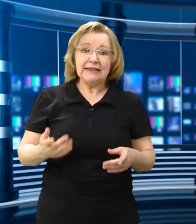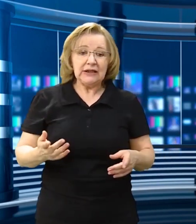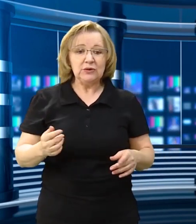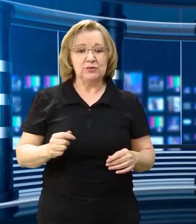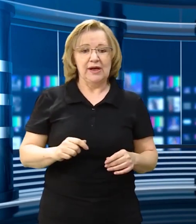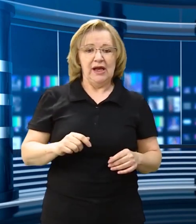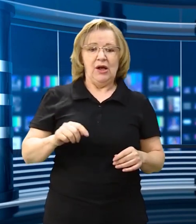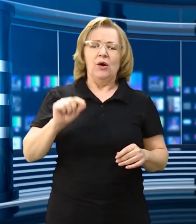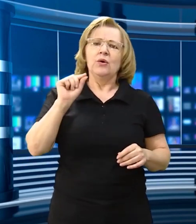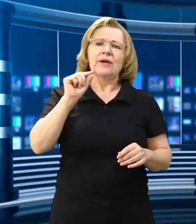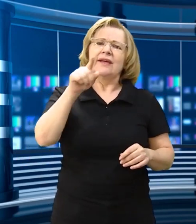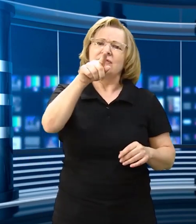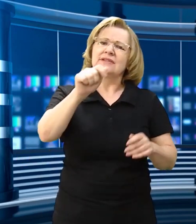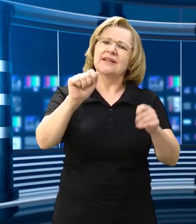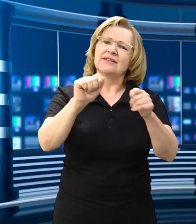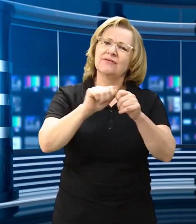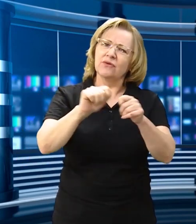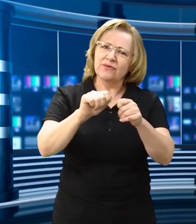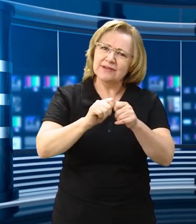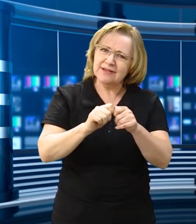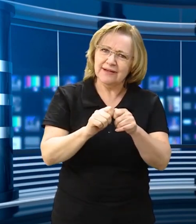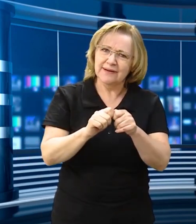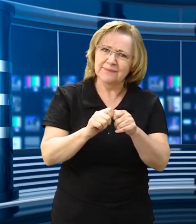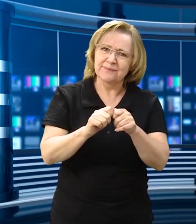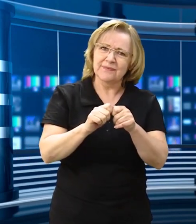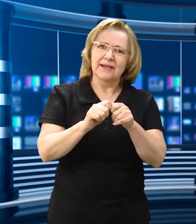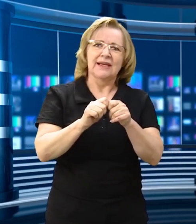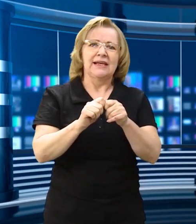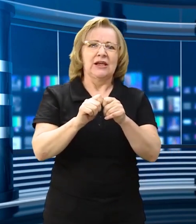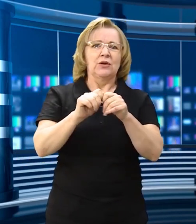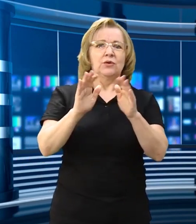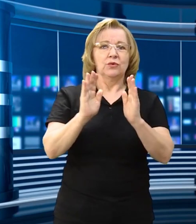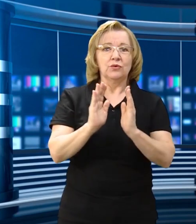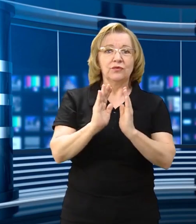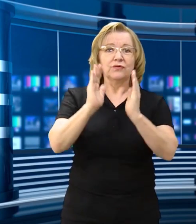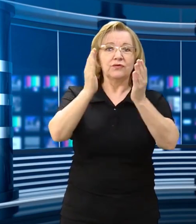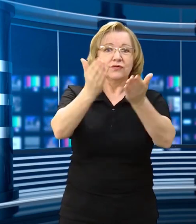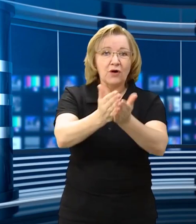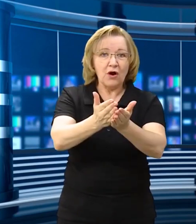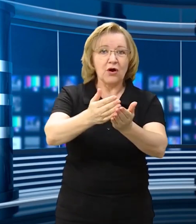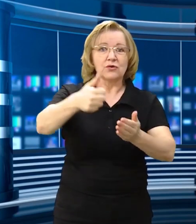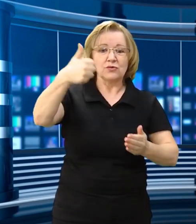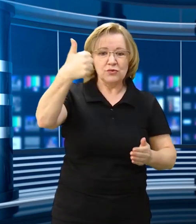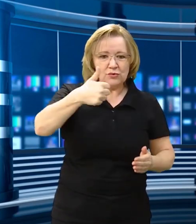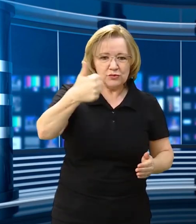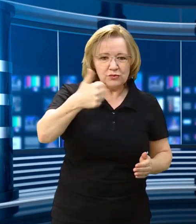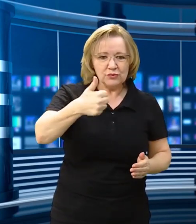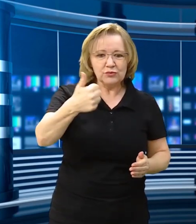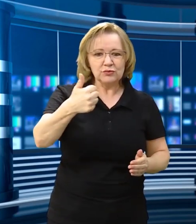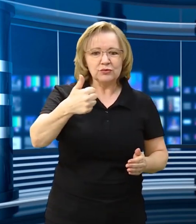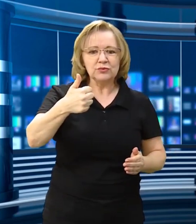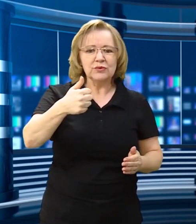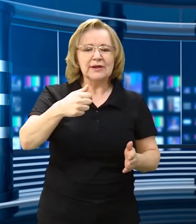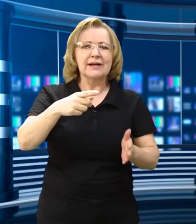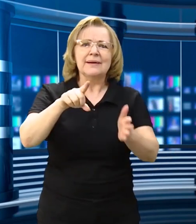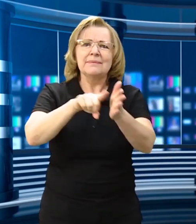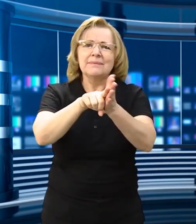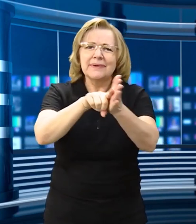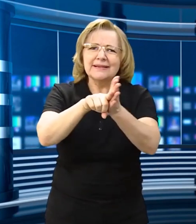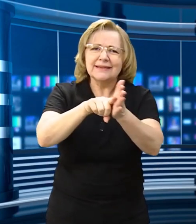sinais. Então, o que é que vocês vão fazer na unidade 1? No fórum, no primeiro fórum, no fórum